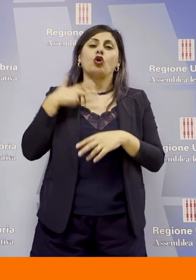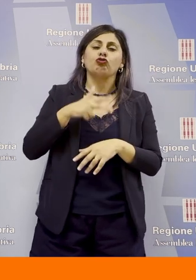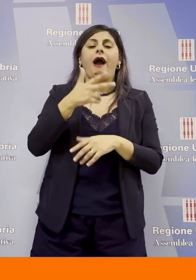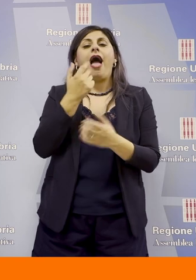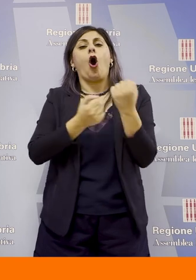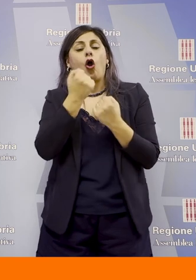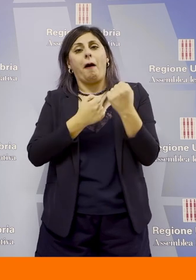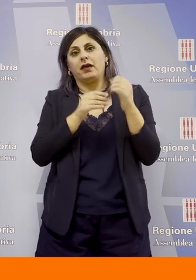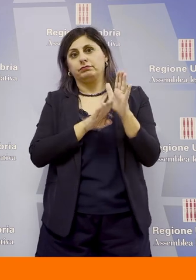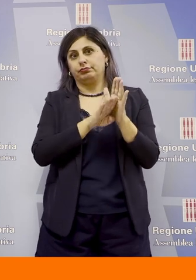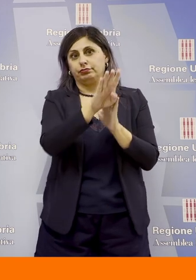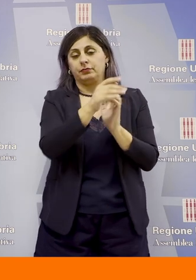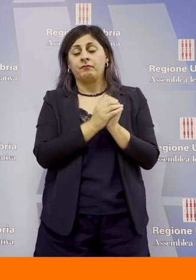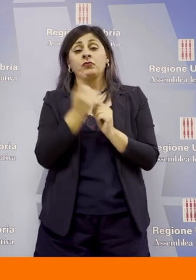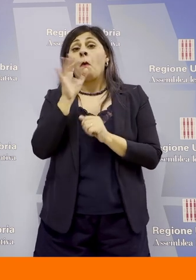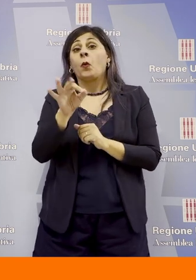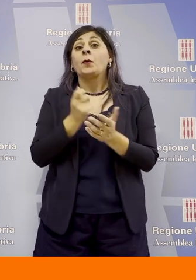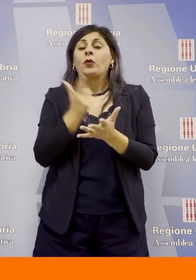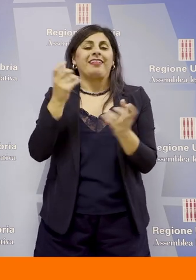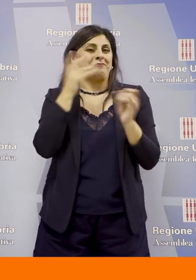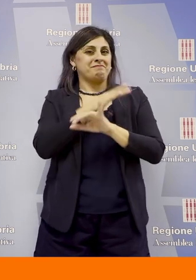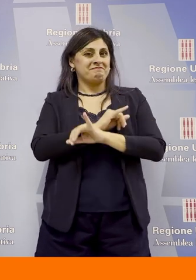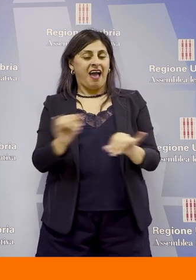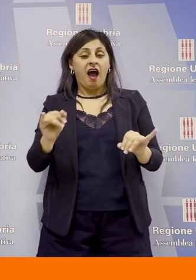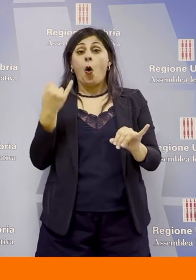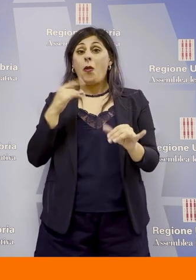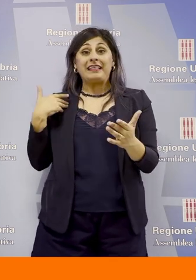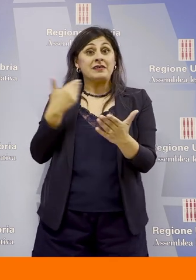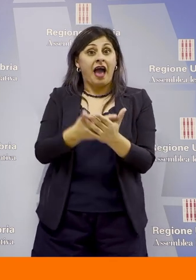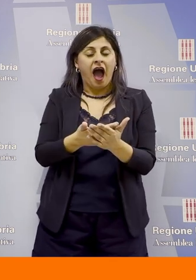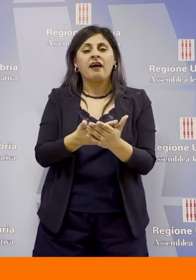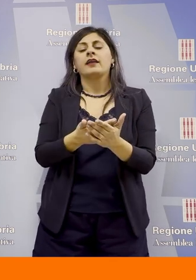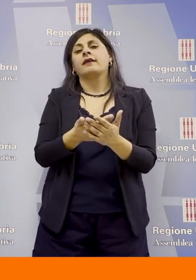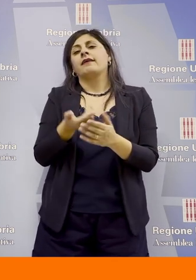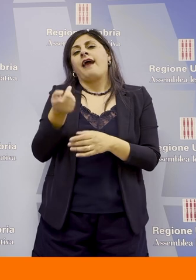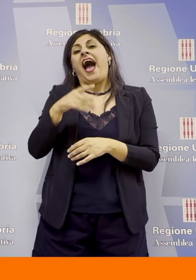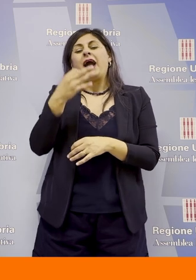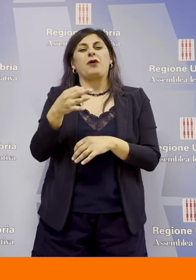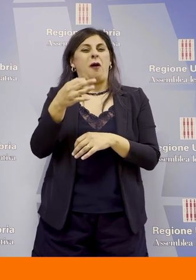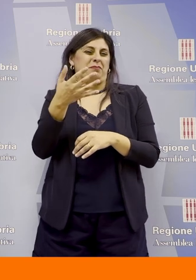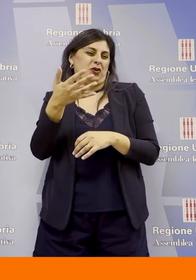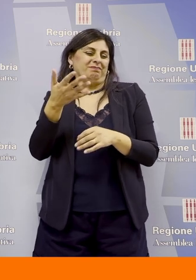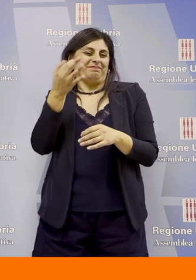l'elemento importante da sottovalutare è che negli ultimi anni anche e soprattutto nell'ambito del PNRR ci sono